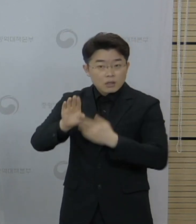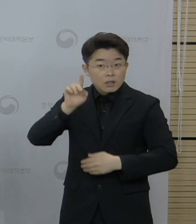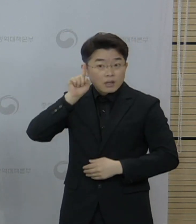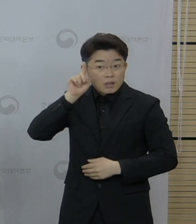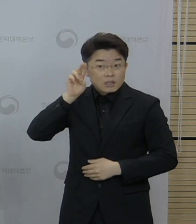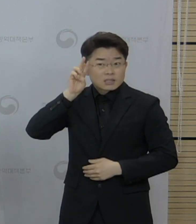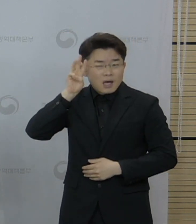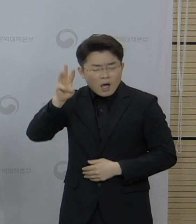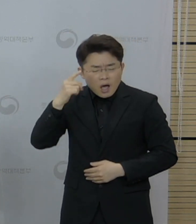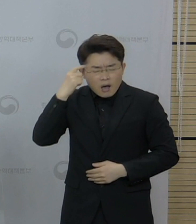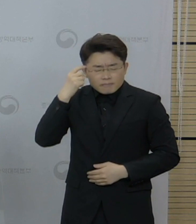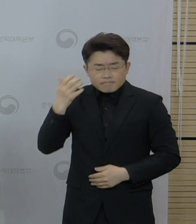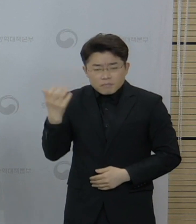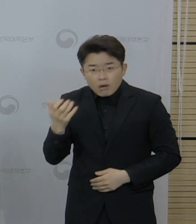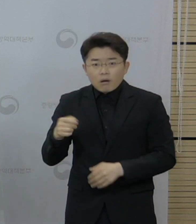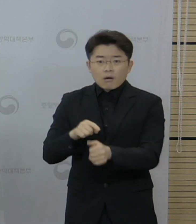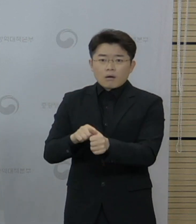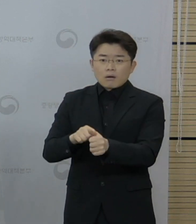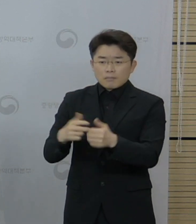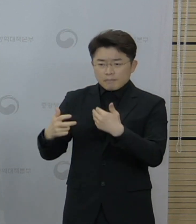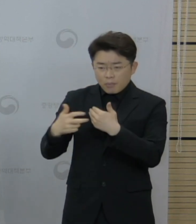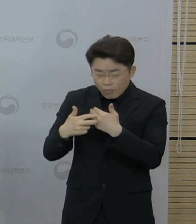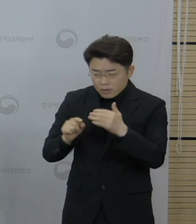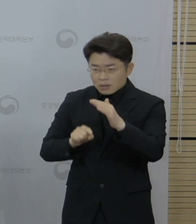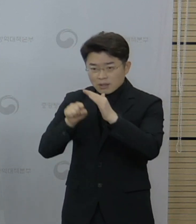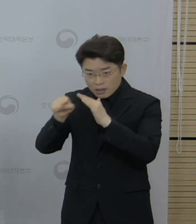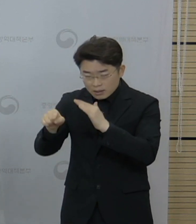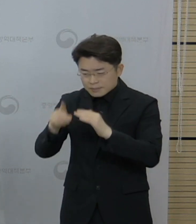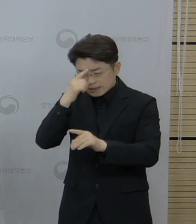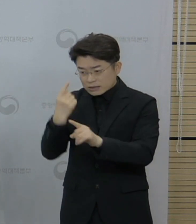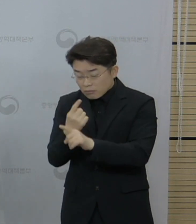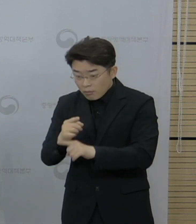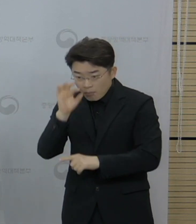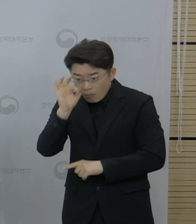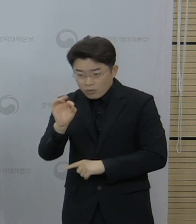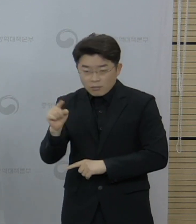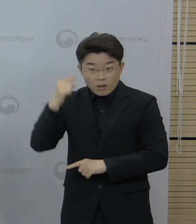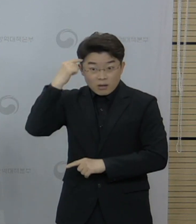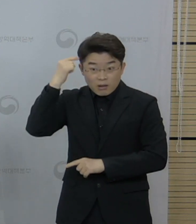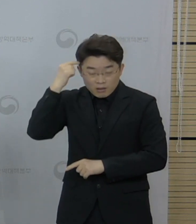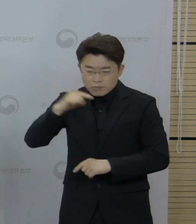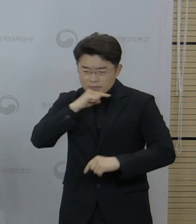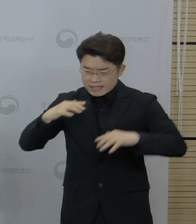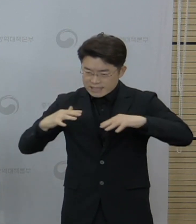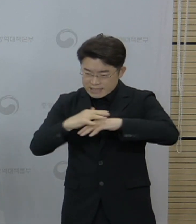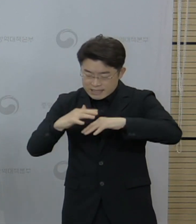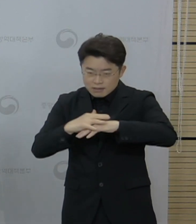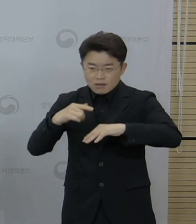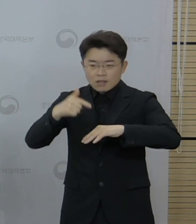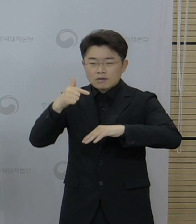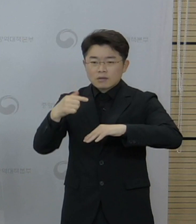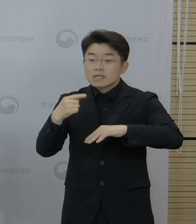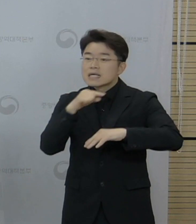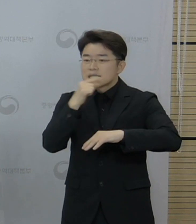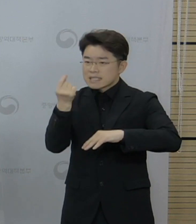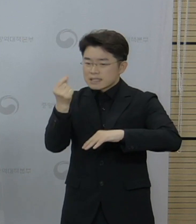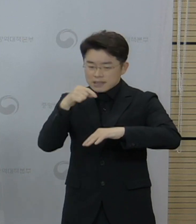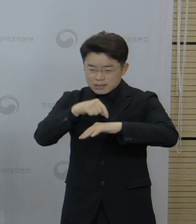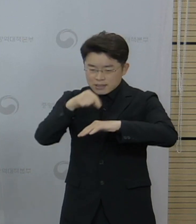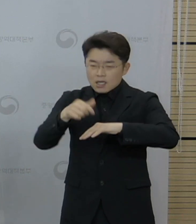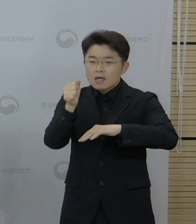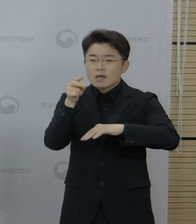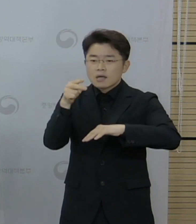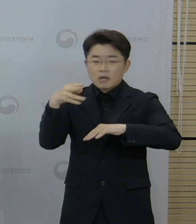심한 두통이 있어 진료 후에 뇌정맥동 혈전증으로 진단받은 사례였으며